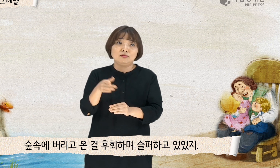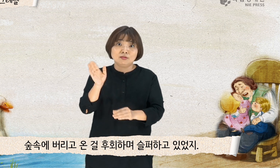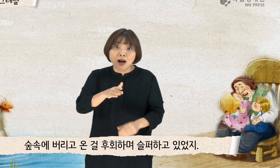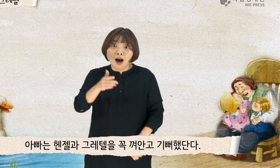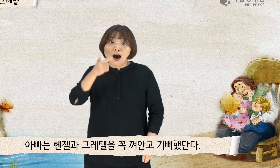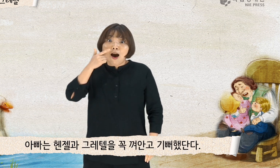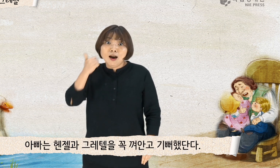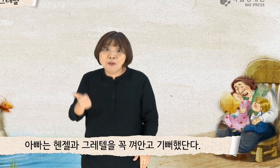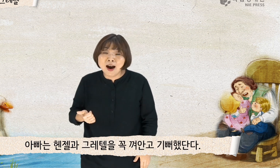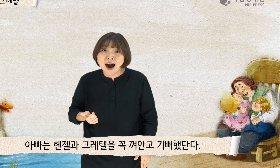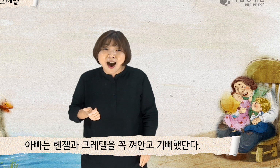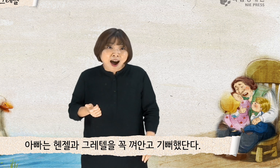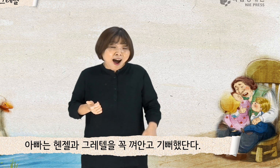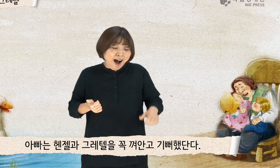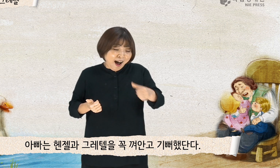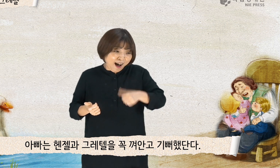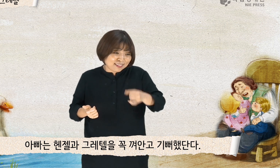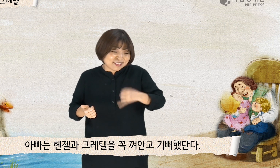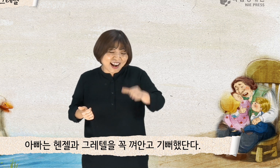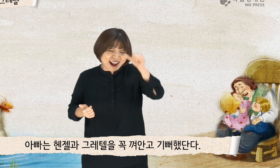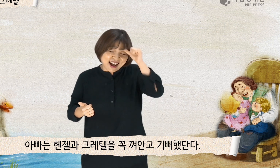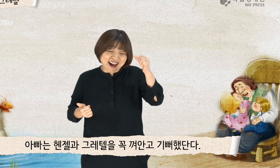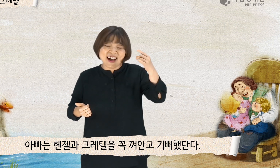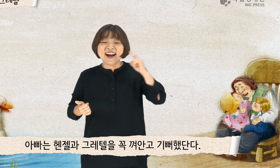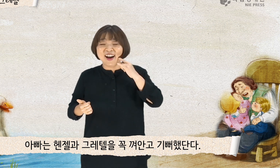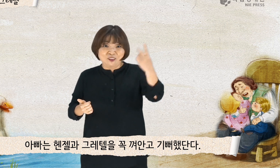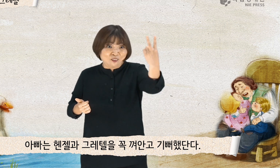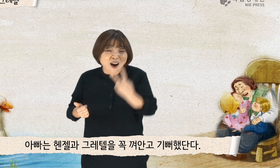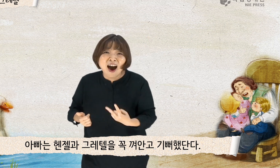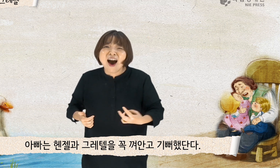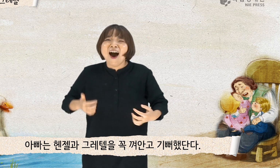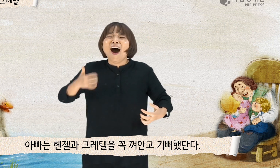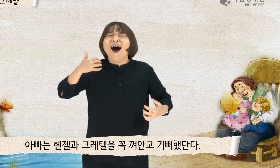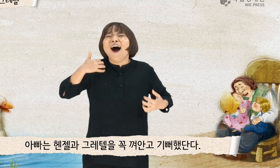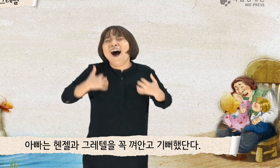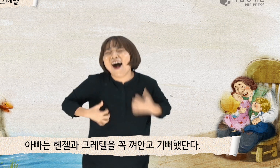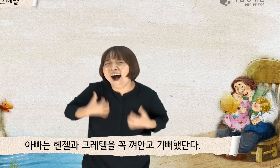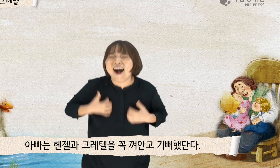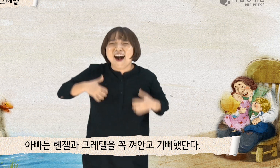아빠는 핸젤과 그레텔을 꼭 껴안고 기뻐했단다.